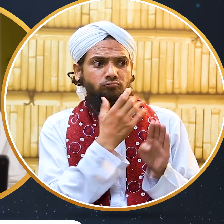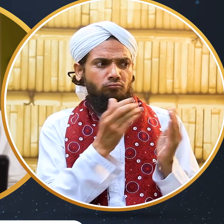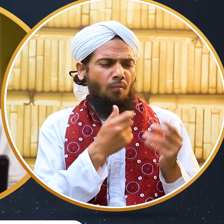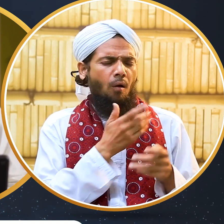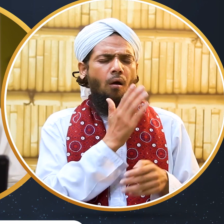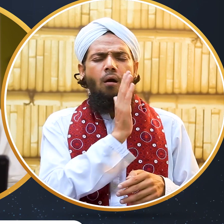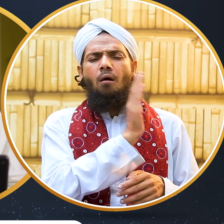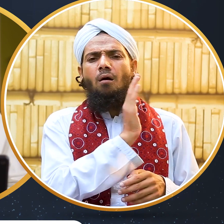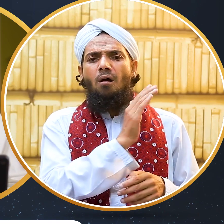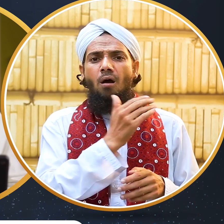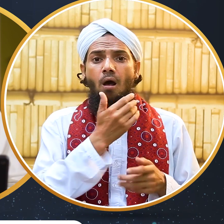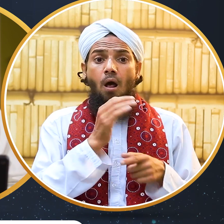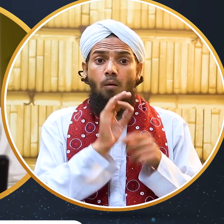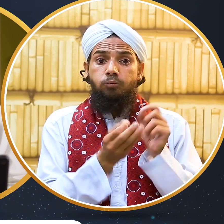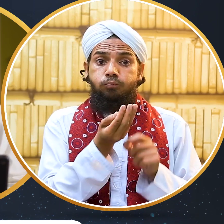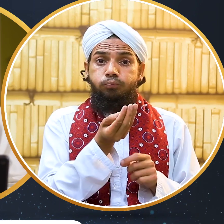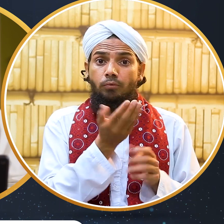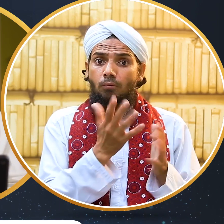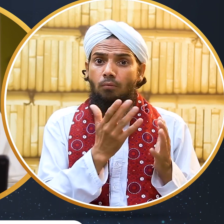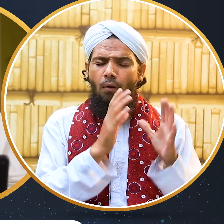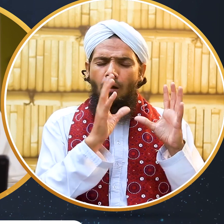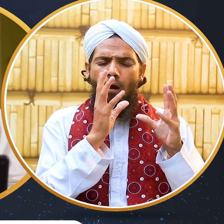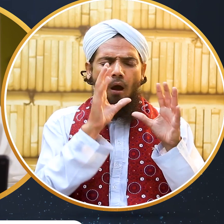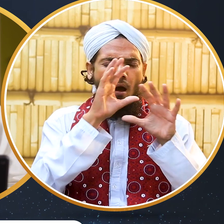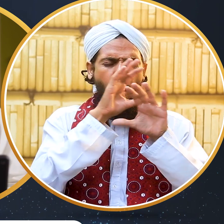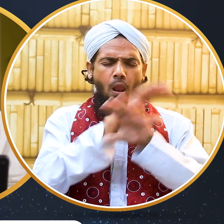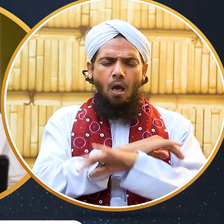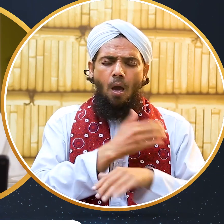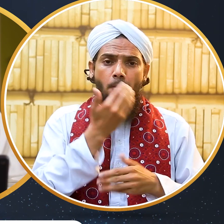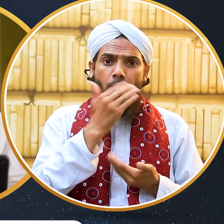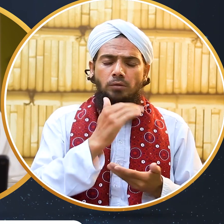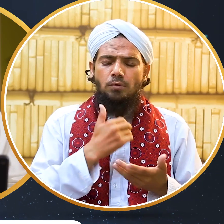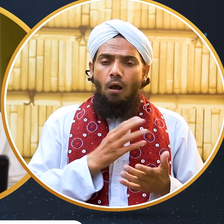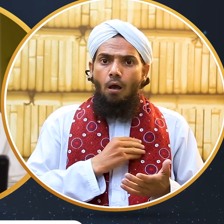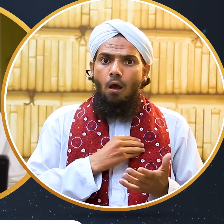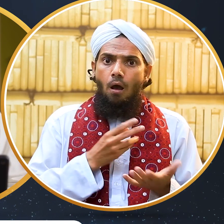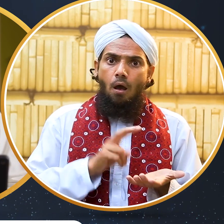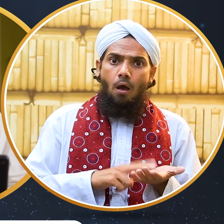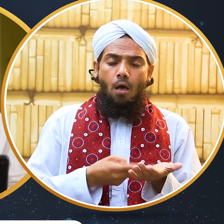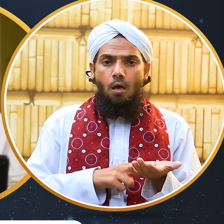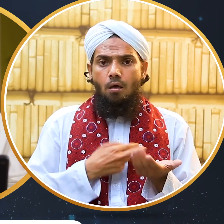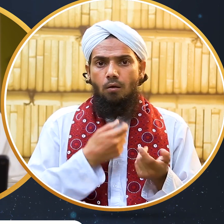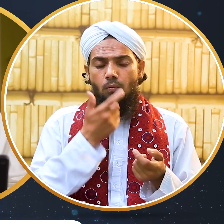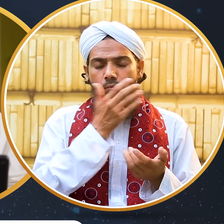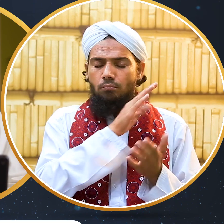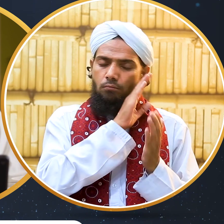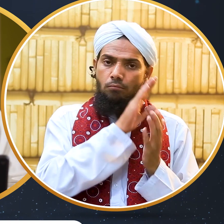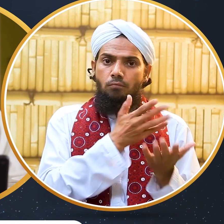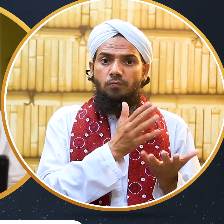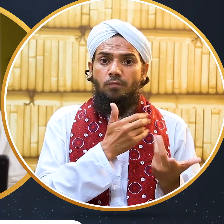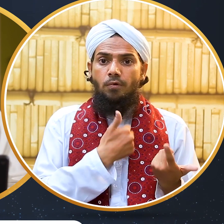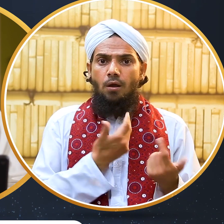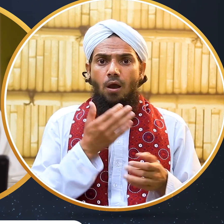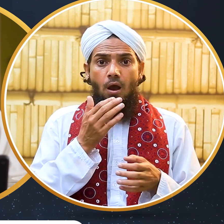پتا چلا کہ بچہ اس لیے روتا ہے کہ ساری رات اندھیرہ ہوتا ہے اور اندھیرے میں بچہ گھبرا جاتا ہے ان بزرگ نے کیا کیا کہ